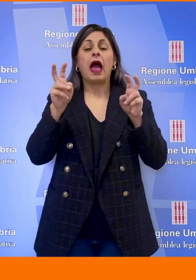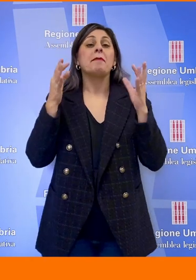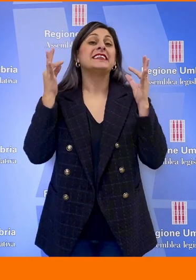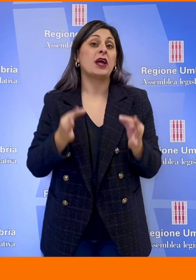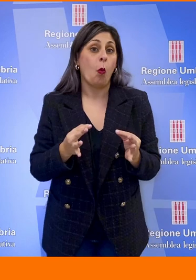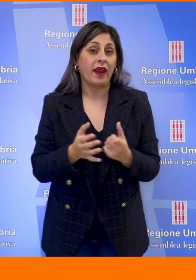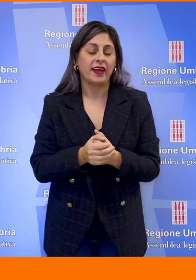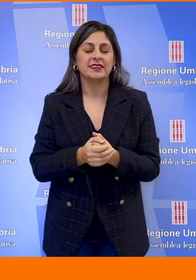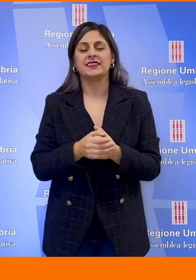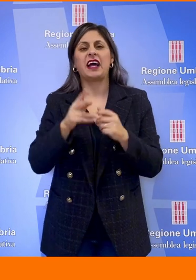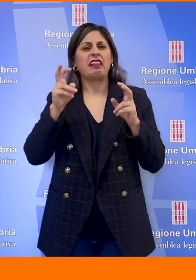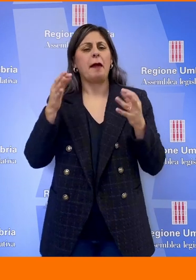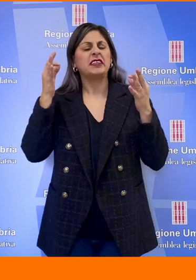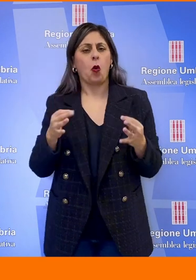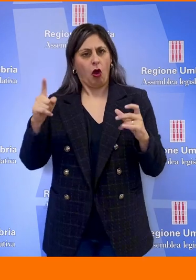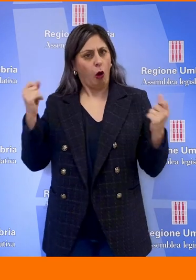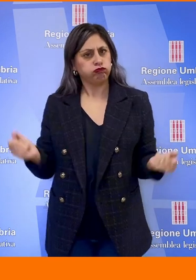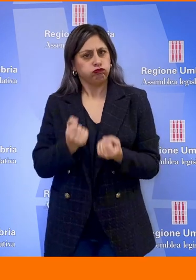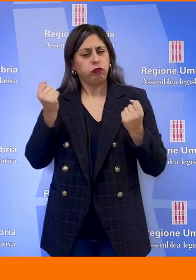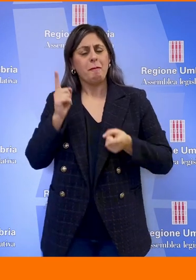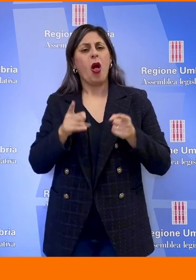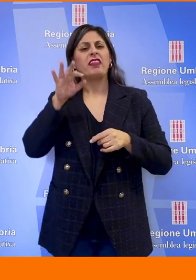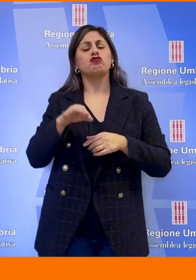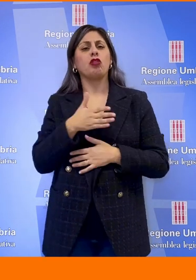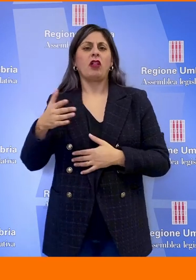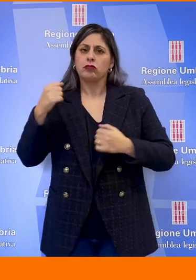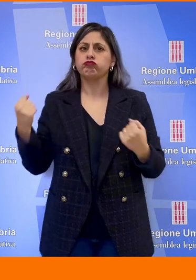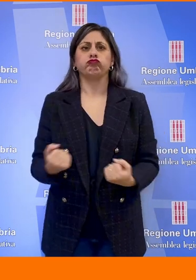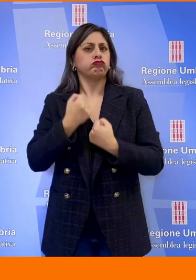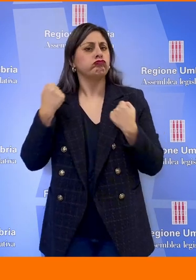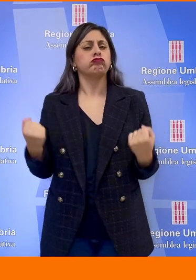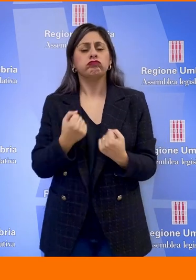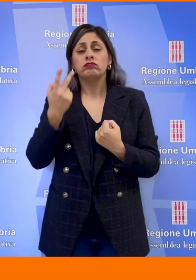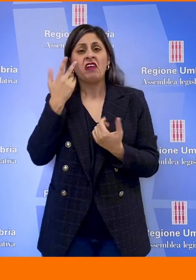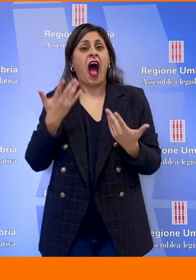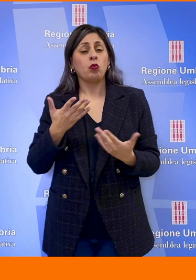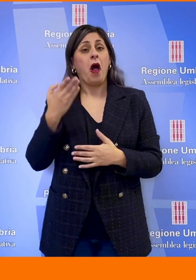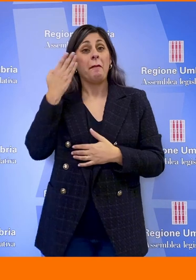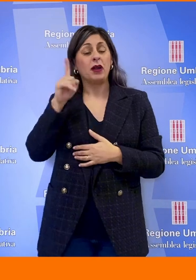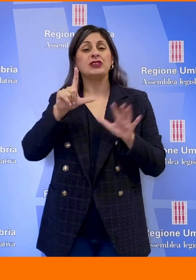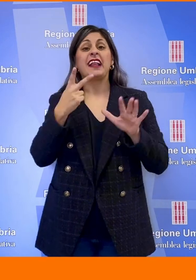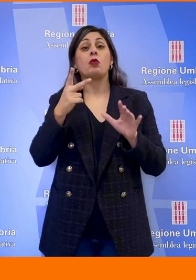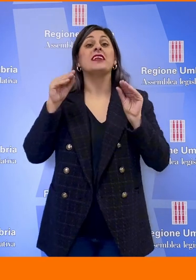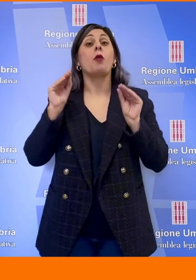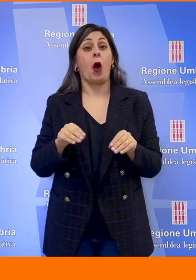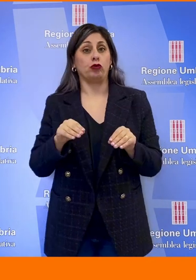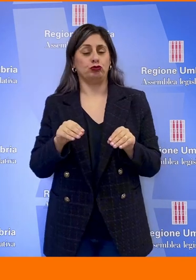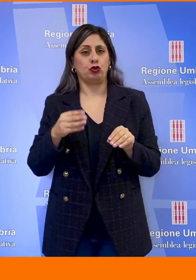stato un cavallo di battaglia anche delle politiche del centro-destra, vede oggi la città di Perugia al 72 posto e vede comunque il grido di